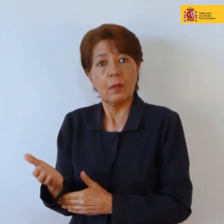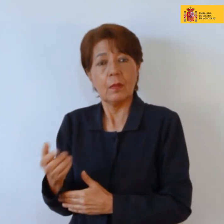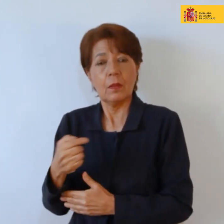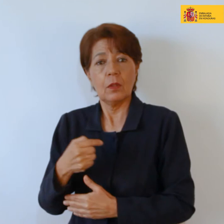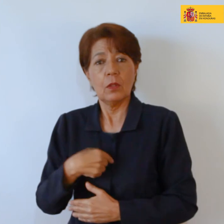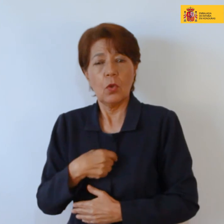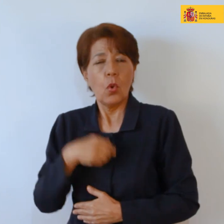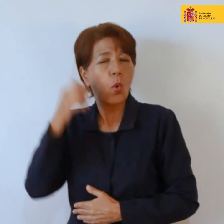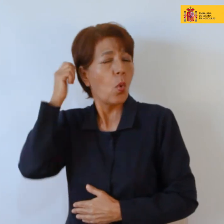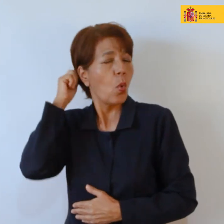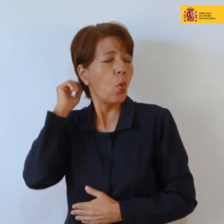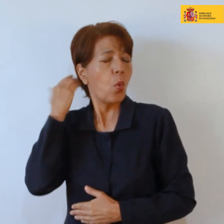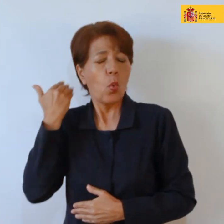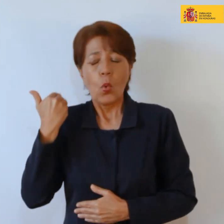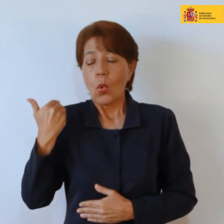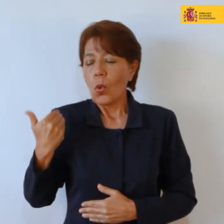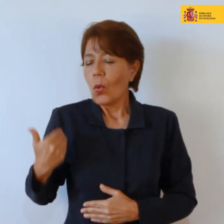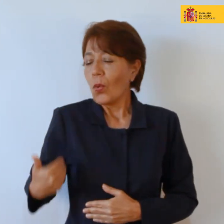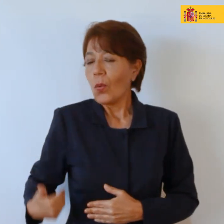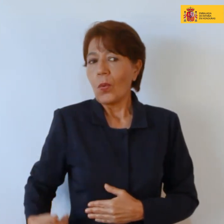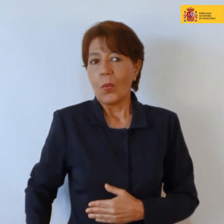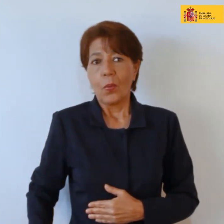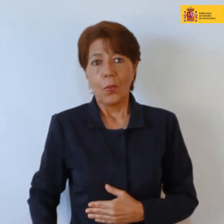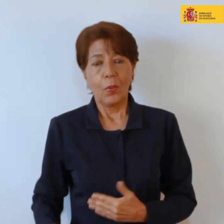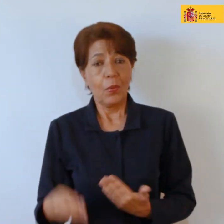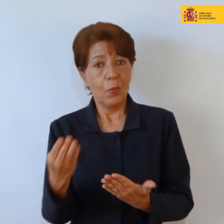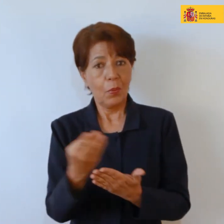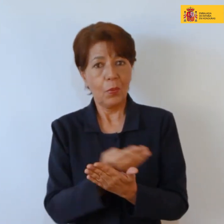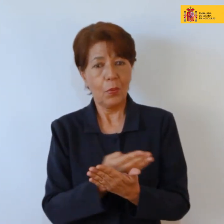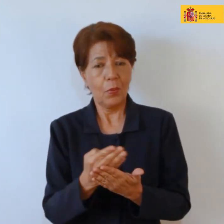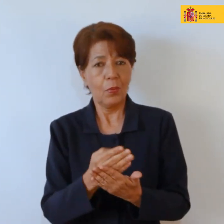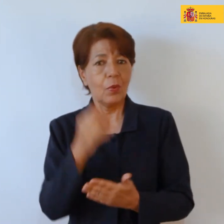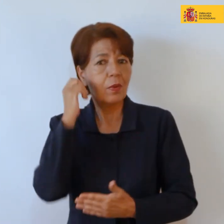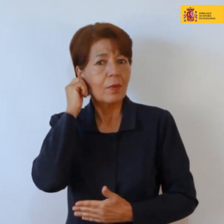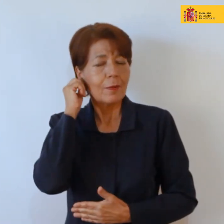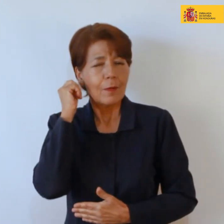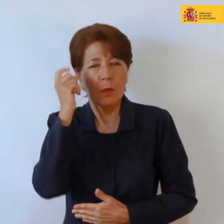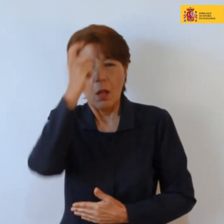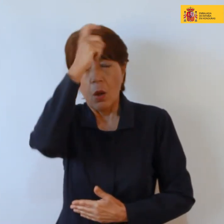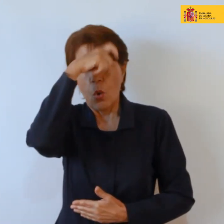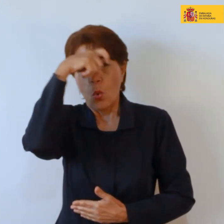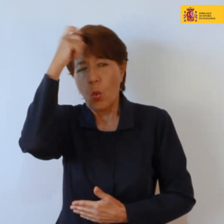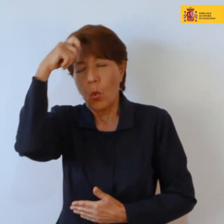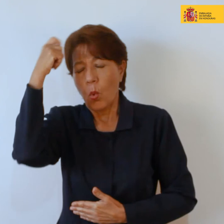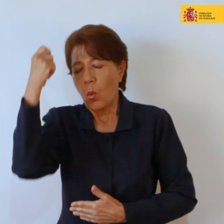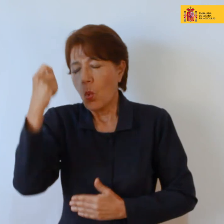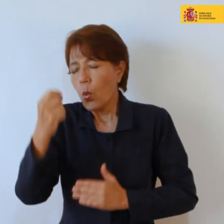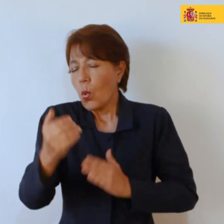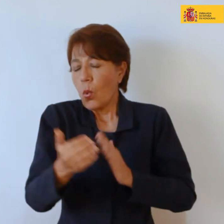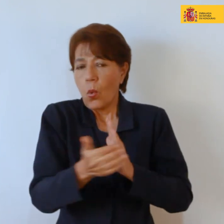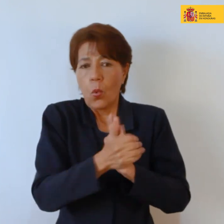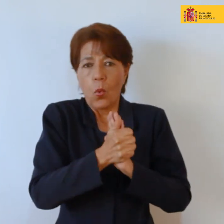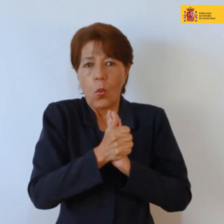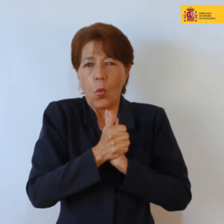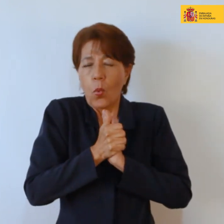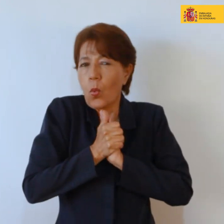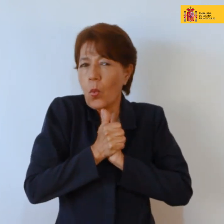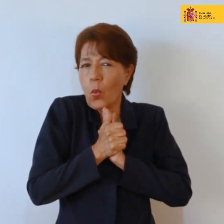cabellera blanca y que es una mujer muy sabia una gran matriarca